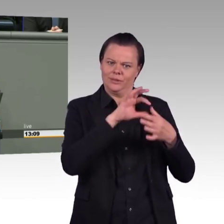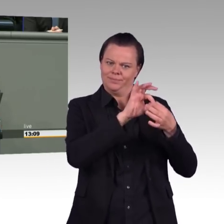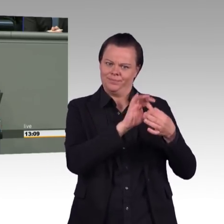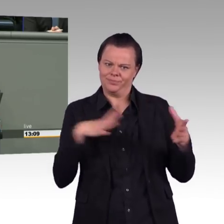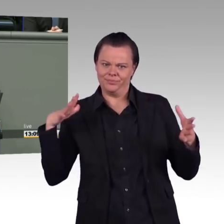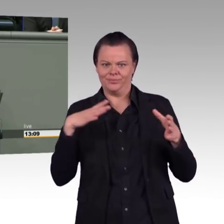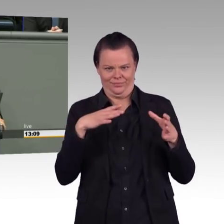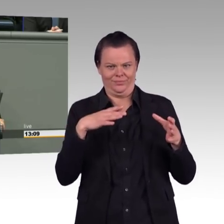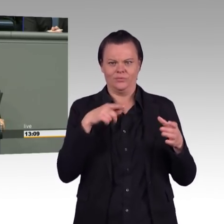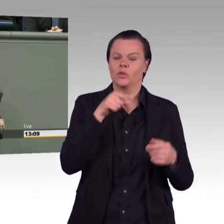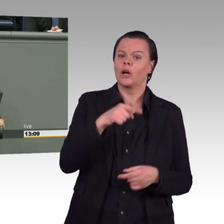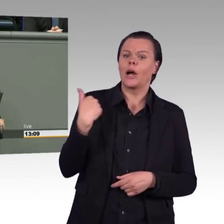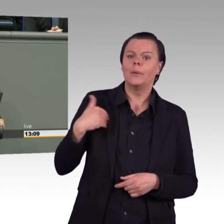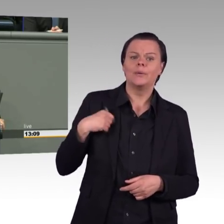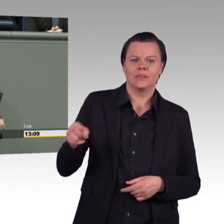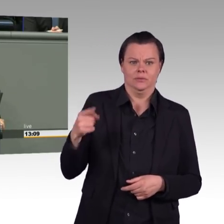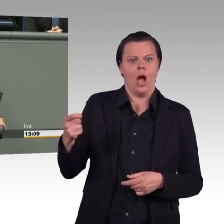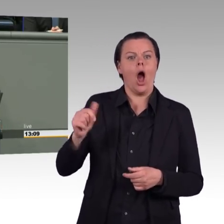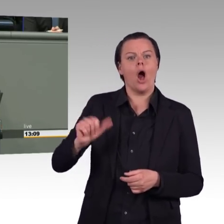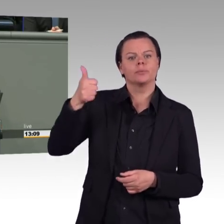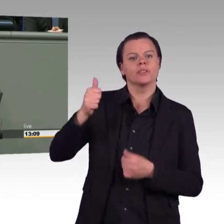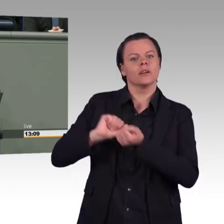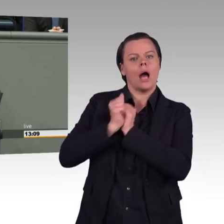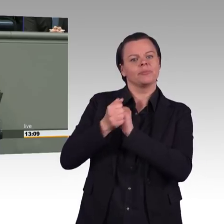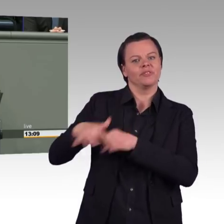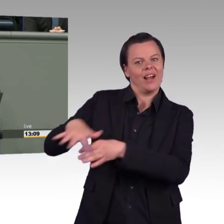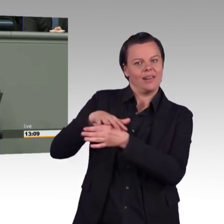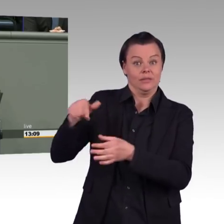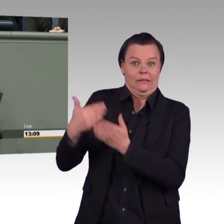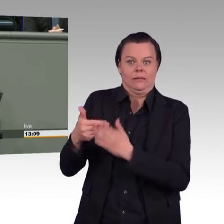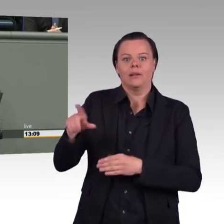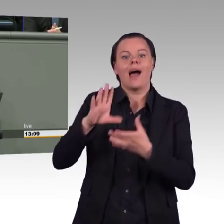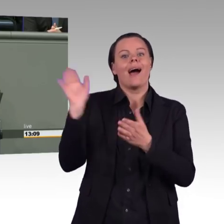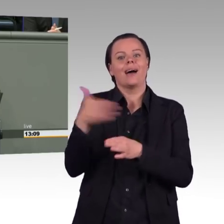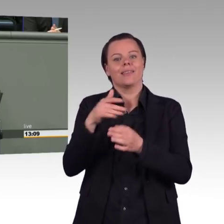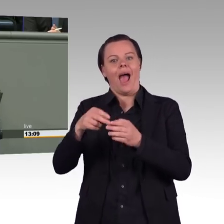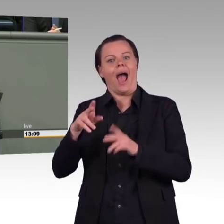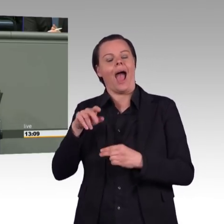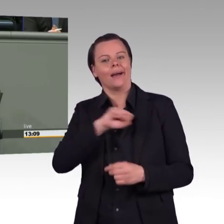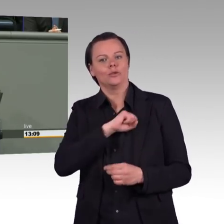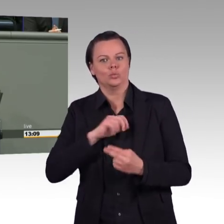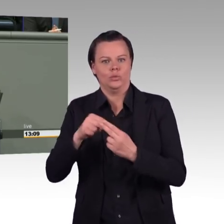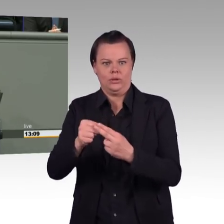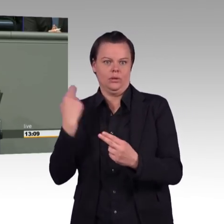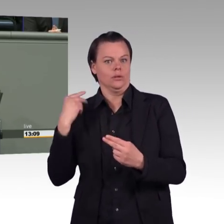Dortmund und Essen sind Großaktionär bei RWE. Und Sie enteignen Tausende, Tausende